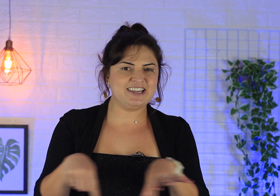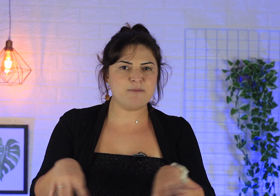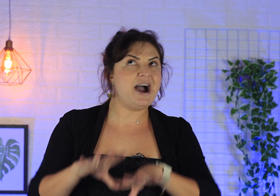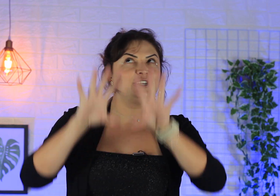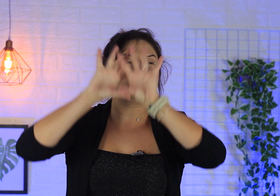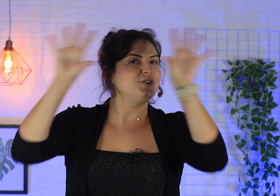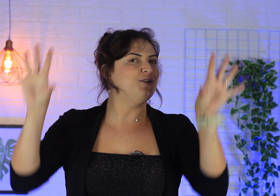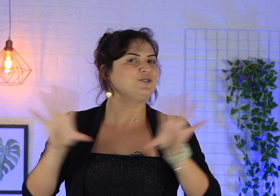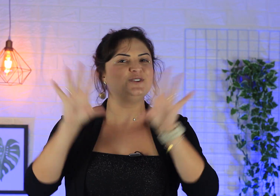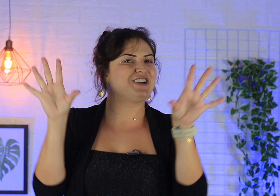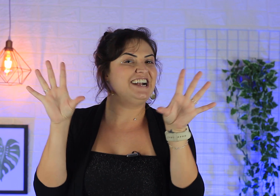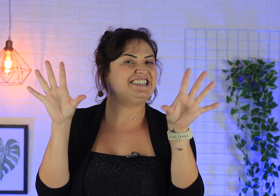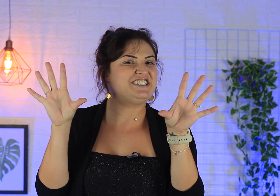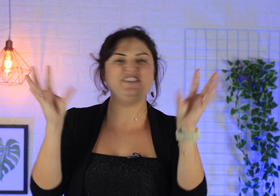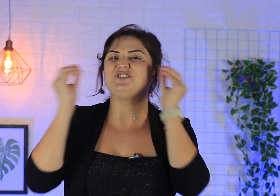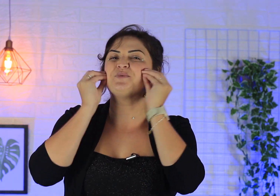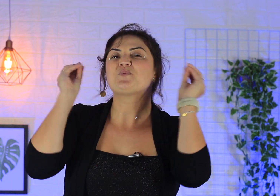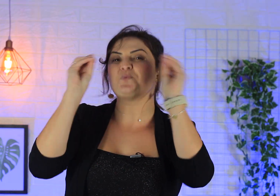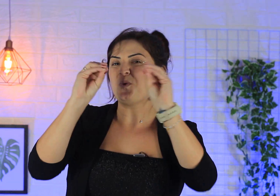aqui abaixo ou em algum lugar desse vídeo. Tchau!